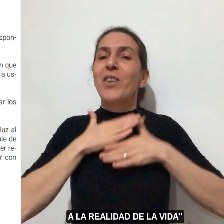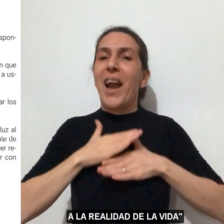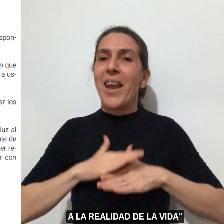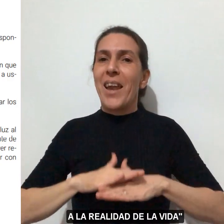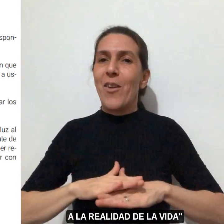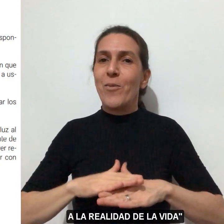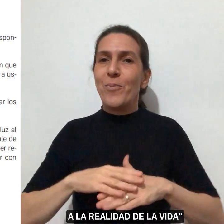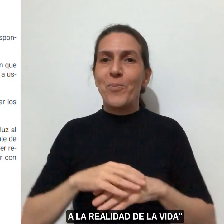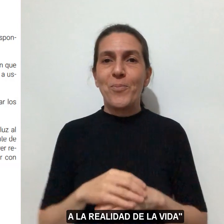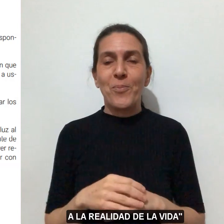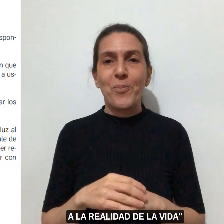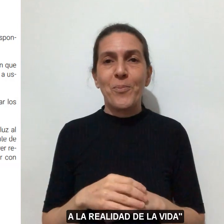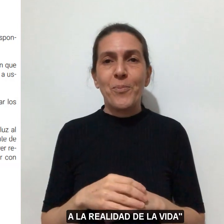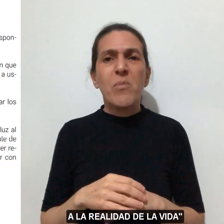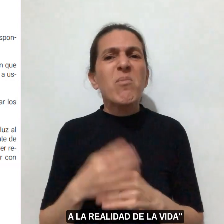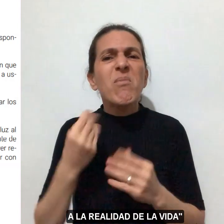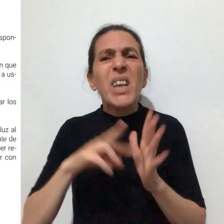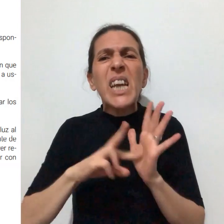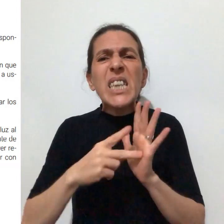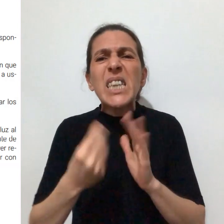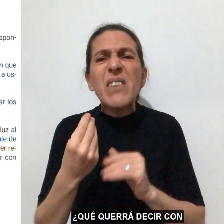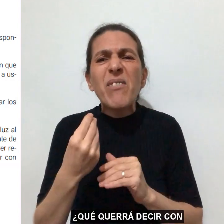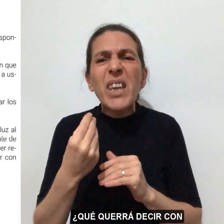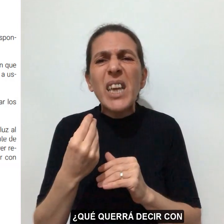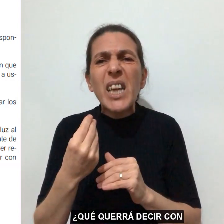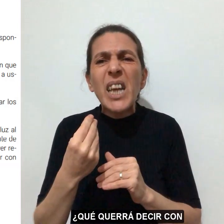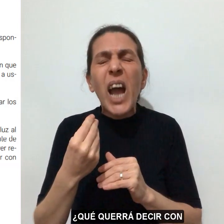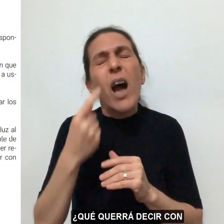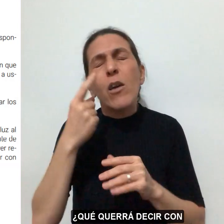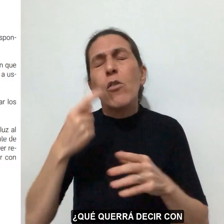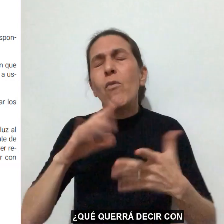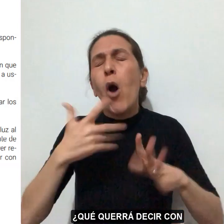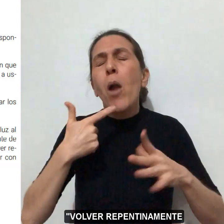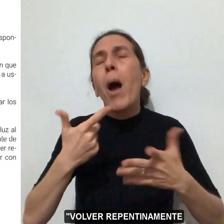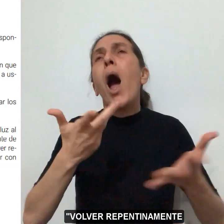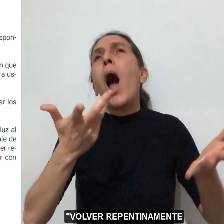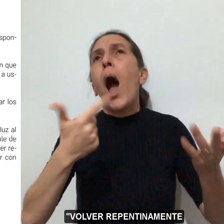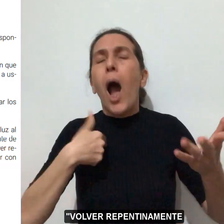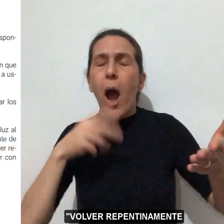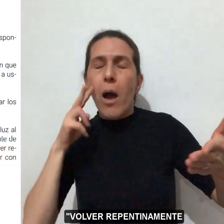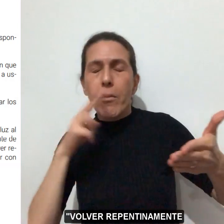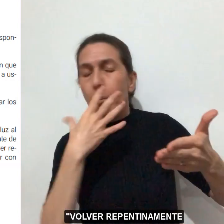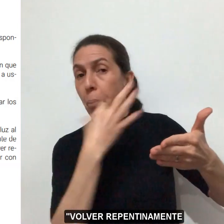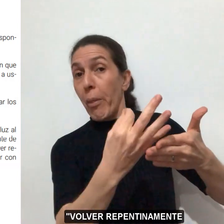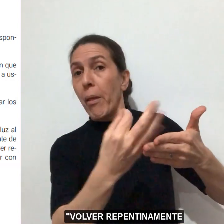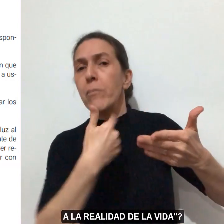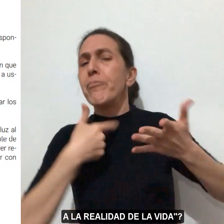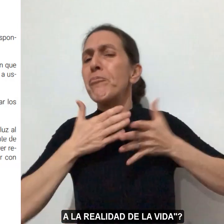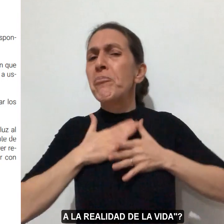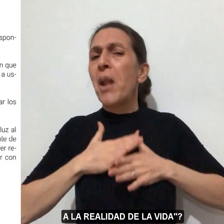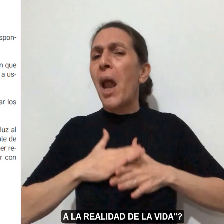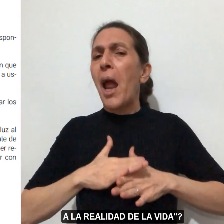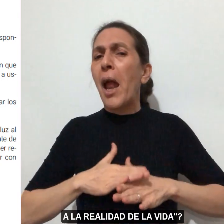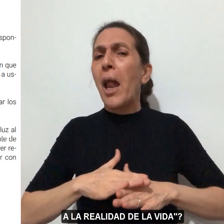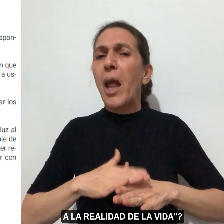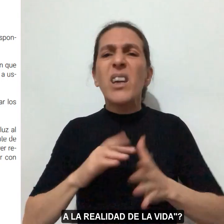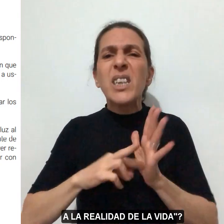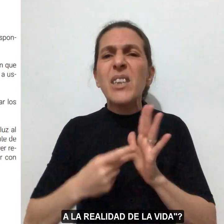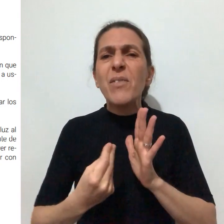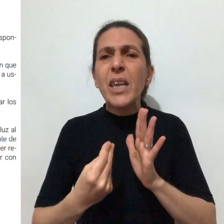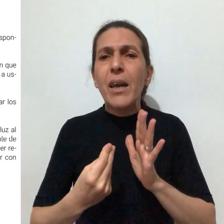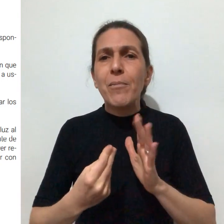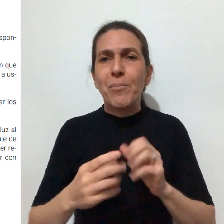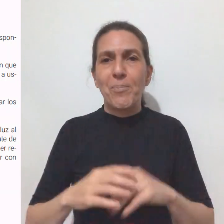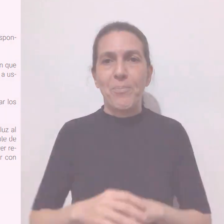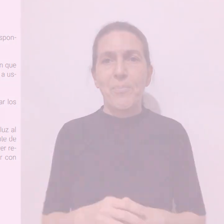a la realidad de la vida. ¿Qué querrá decir con volver repentinamente a la realidad de la